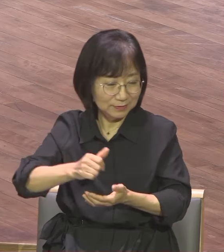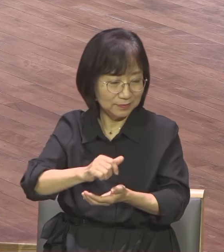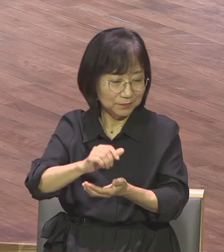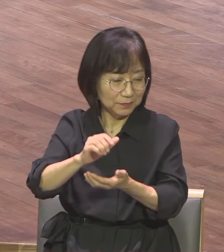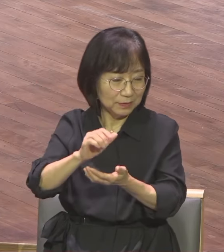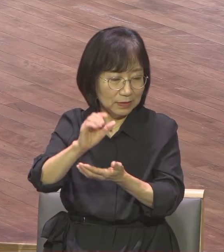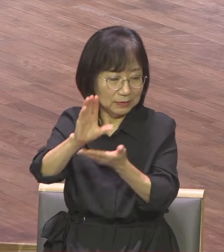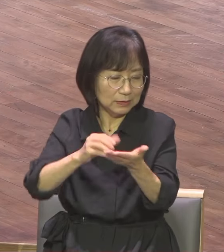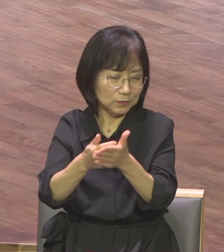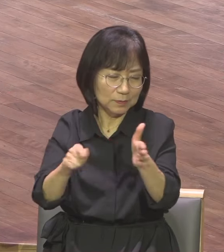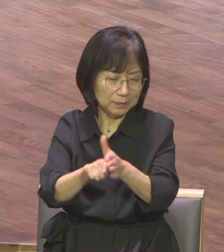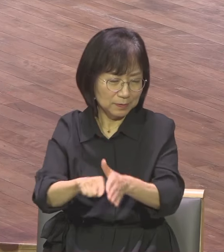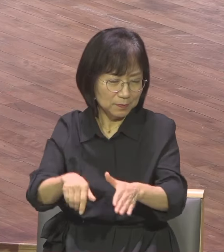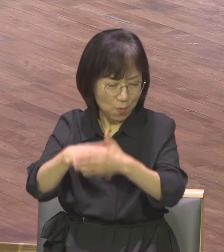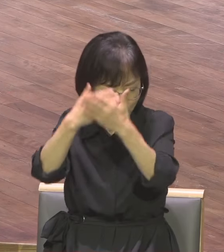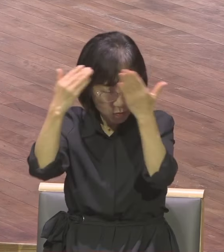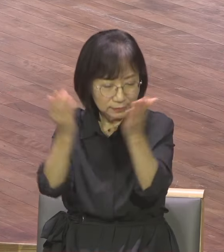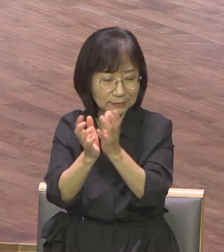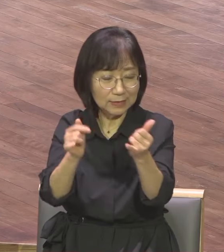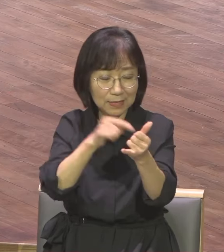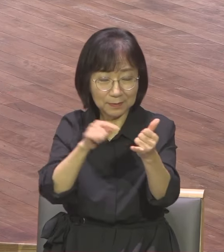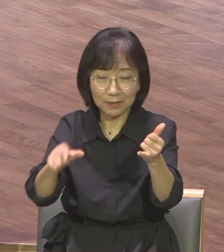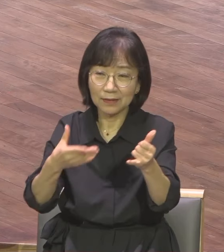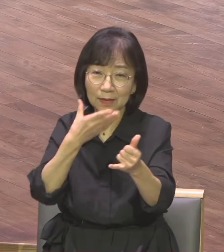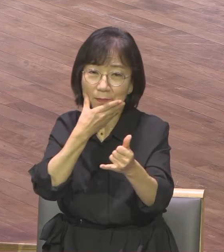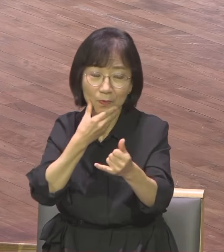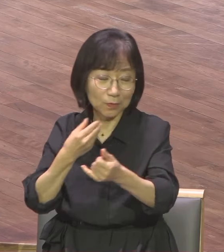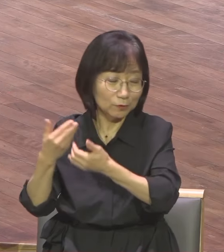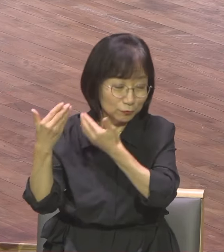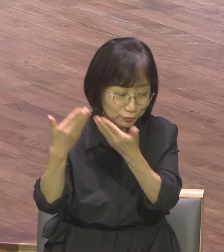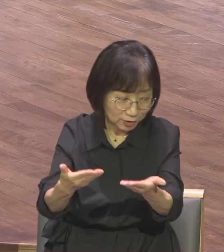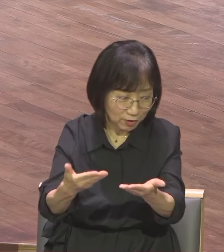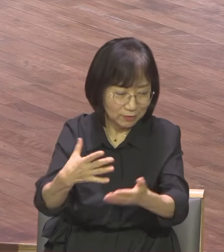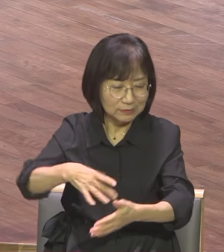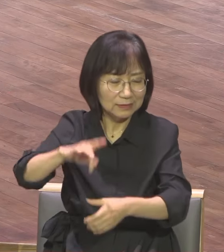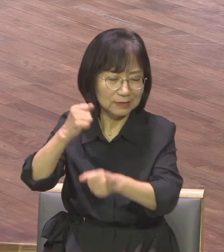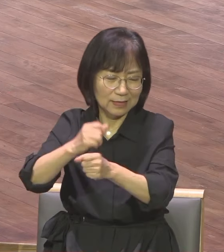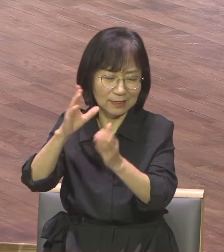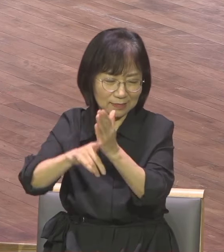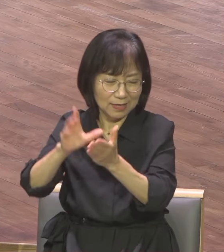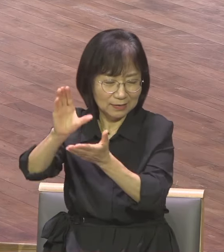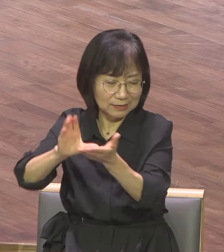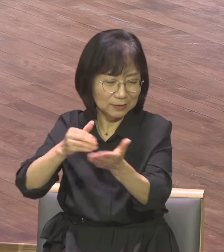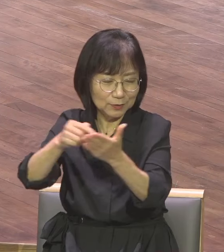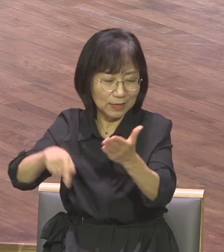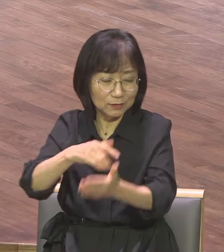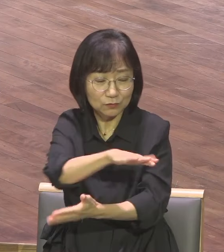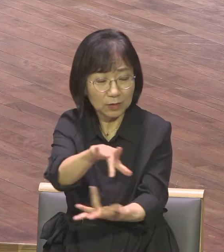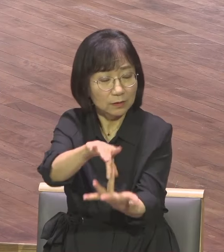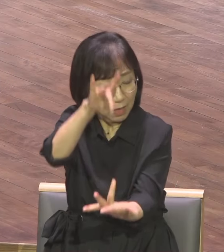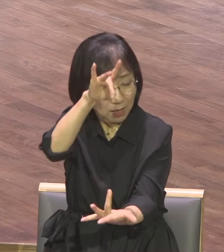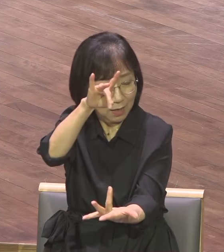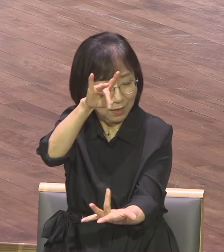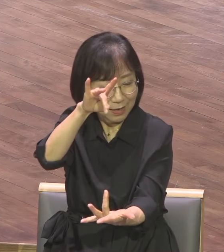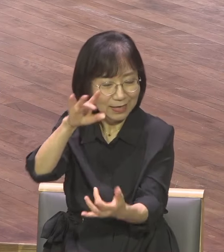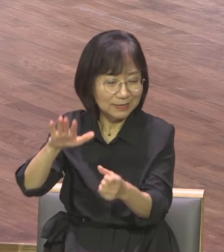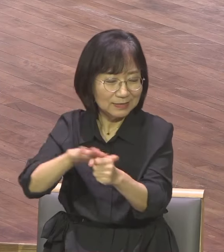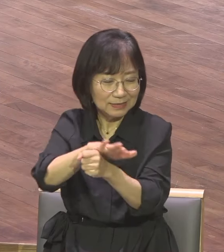모든 신령한 복을 우리에게 주시되 곧 장세전에 그리스도 안에서 우리를 택하사 우리로 사랑 안에서 그